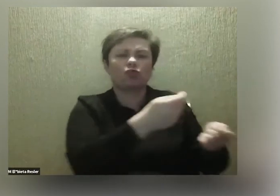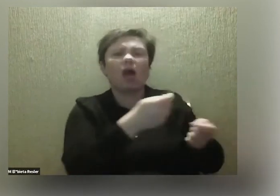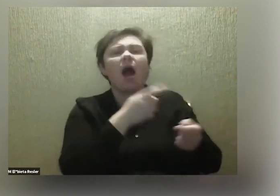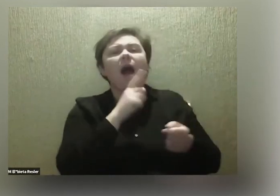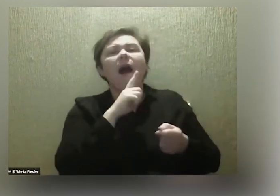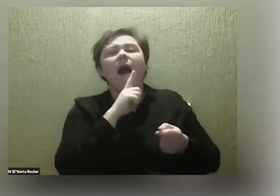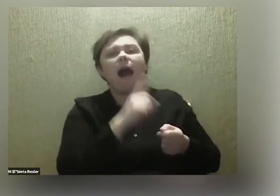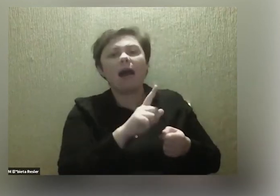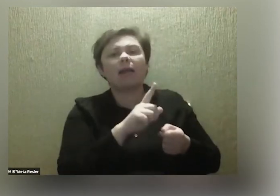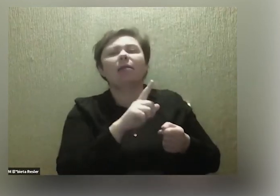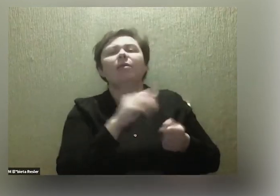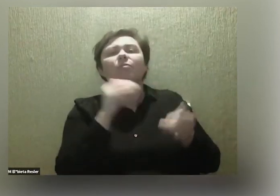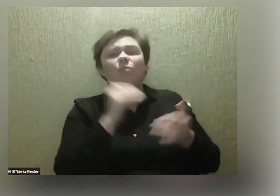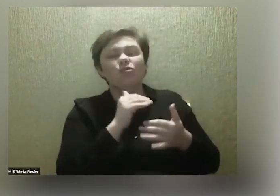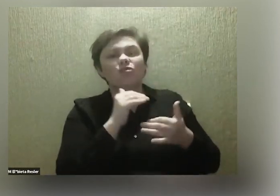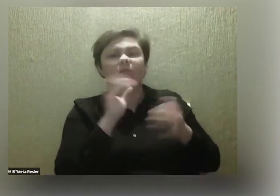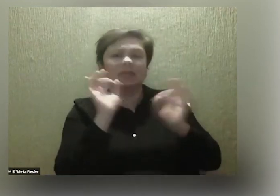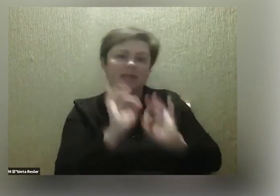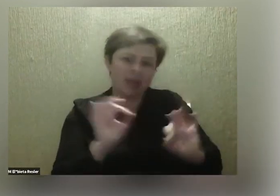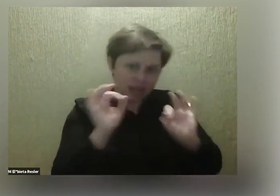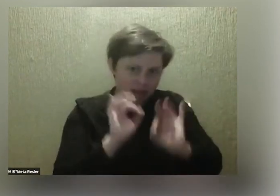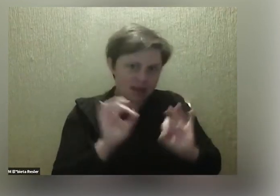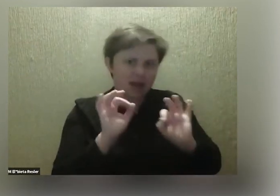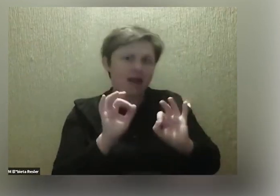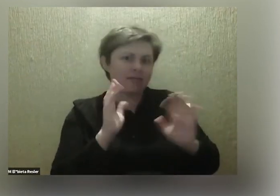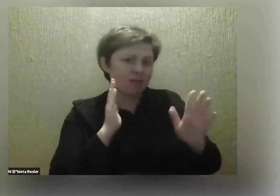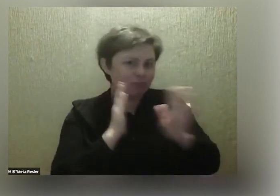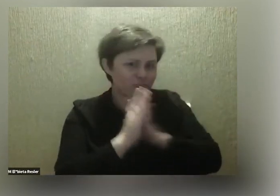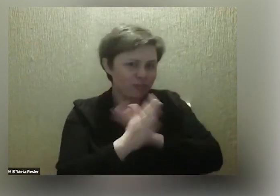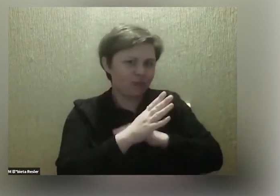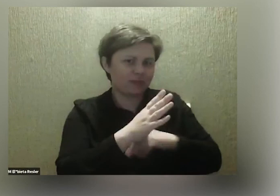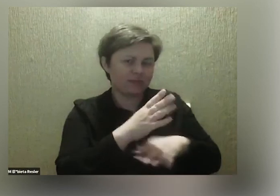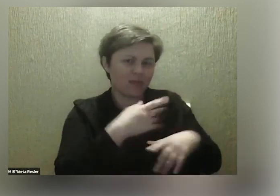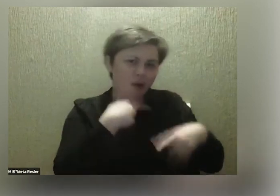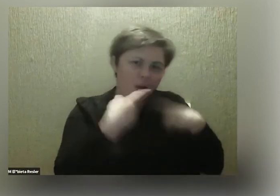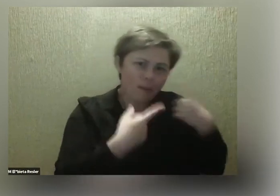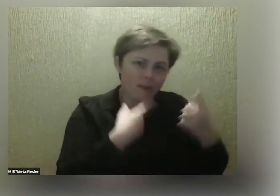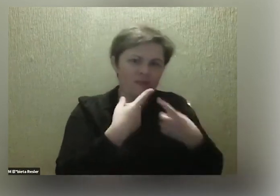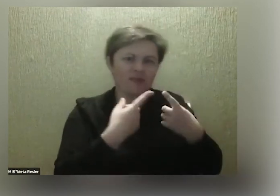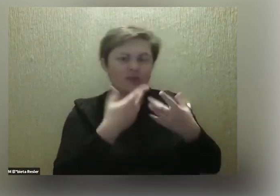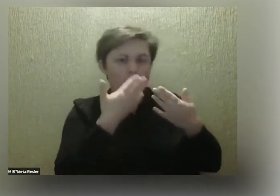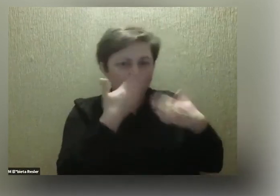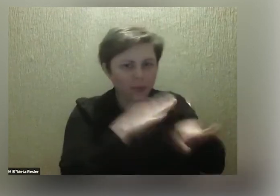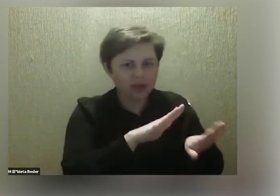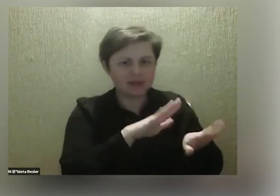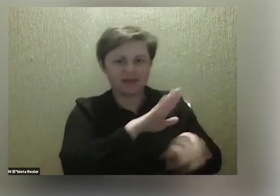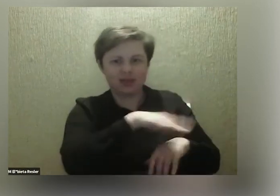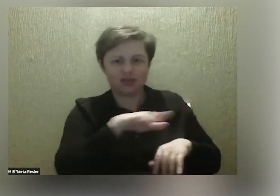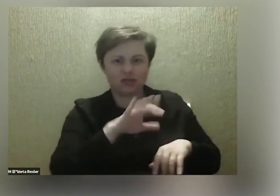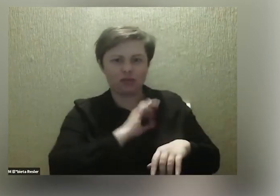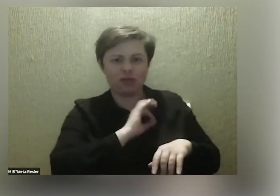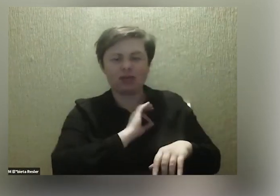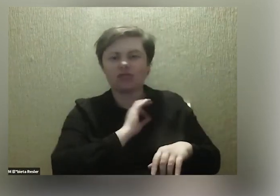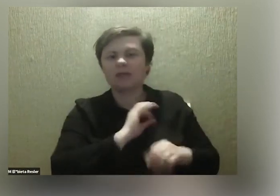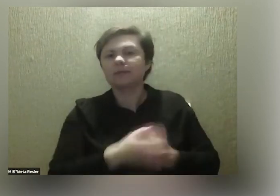po prostu być nią i pokazywać. Tak,